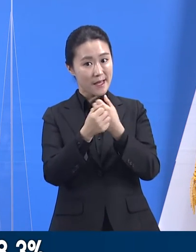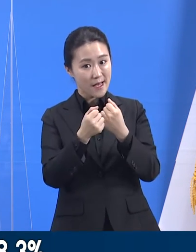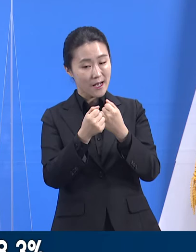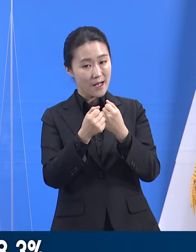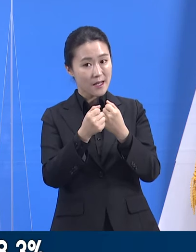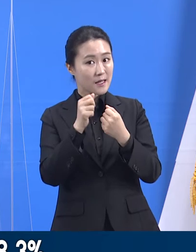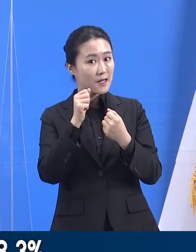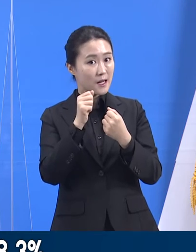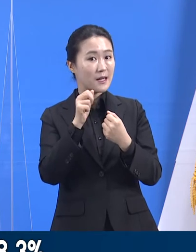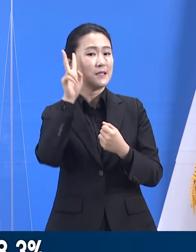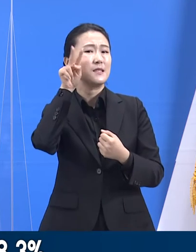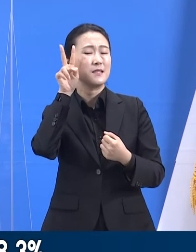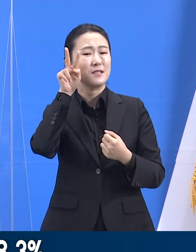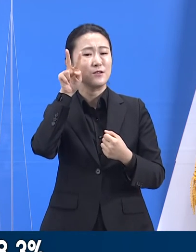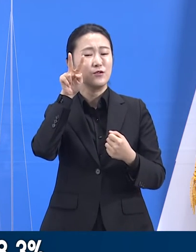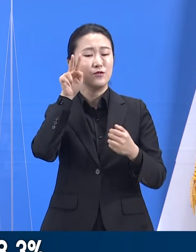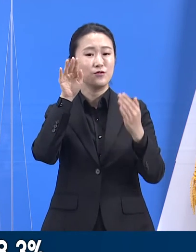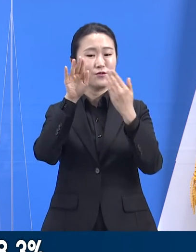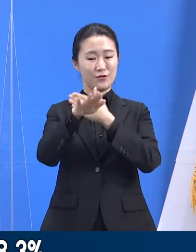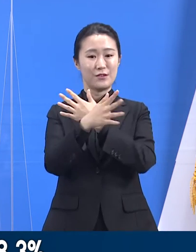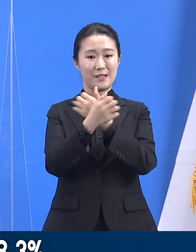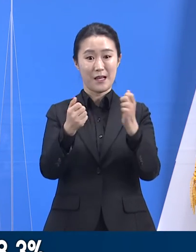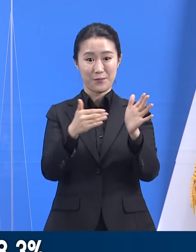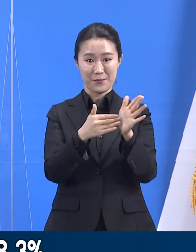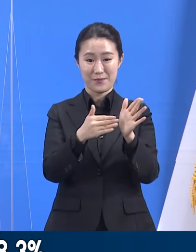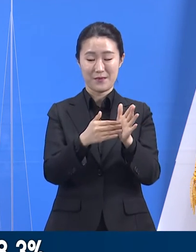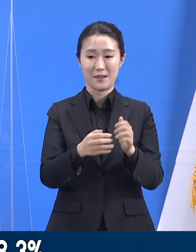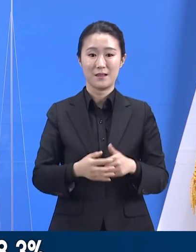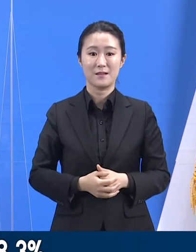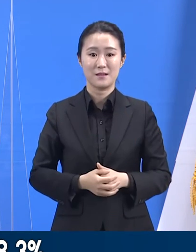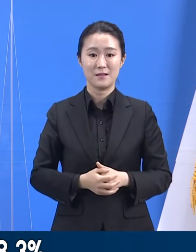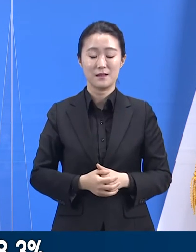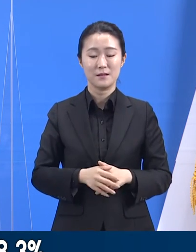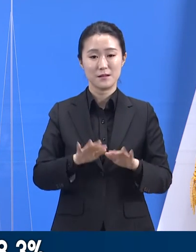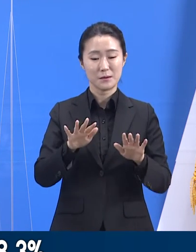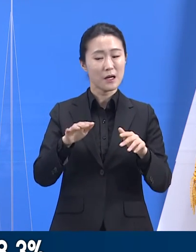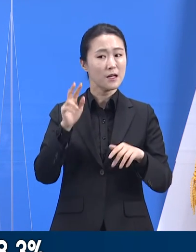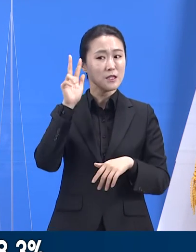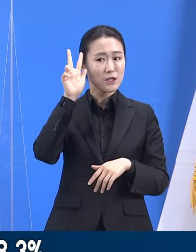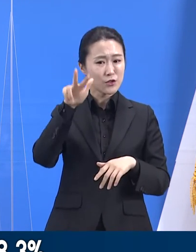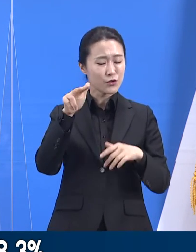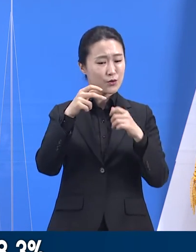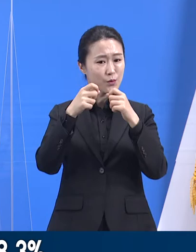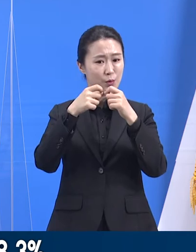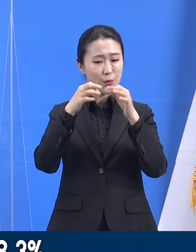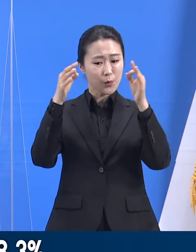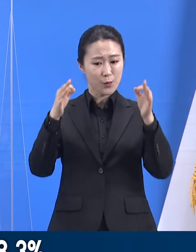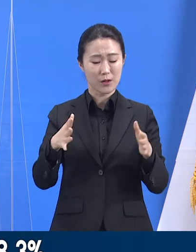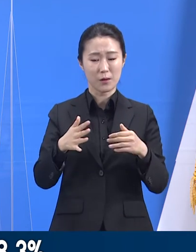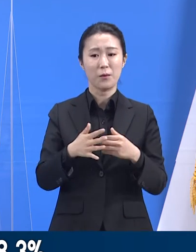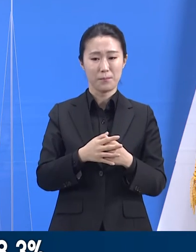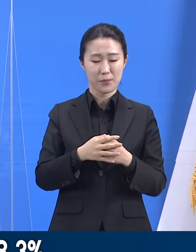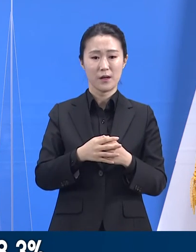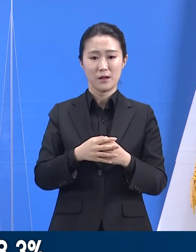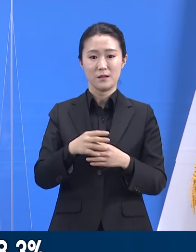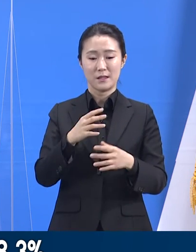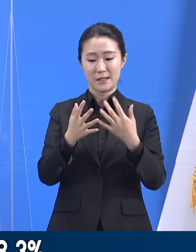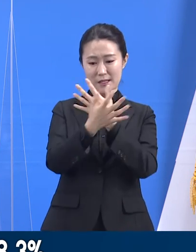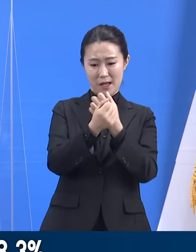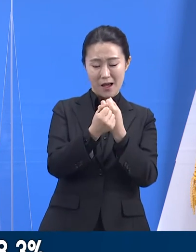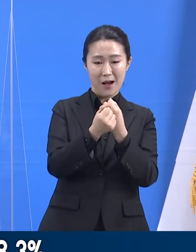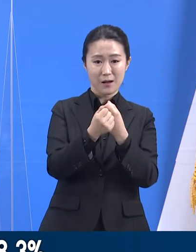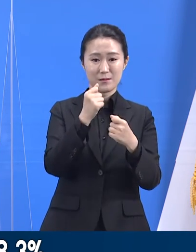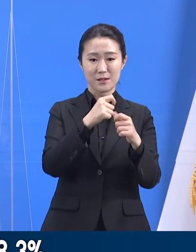남았습니다. 사전 예약률이 지난 일주간 많이 상승했고, 전국 평균 대비 높긴 하지만 아직도